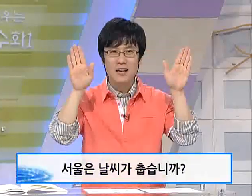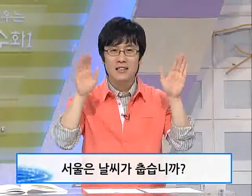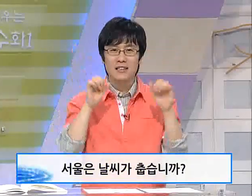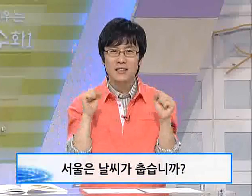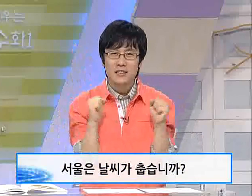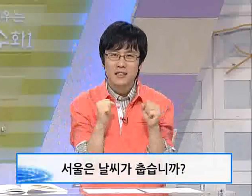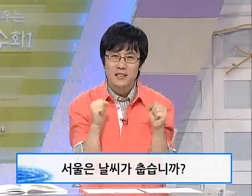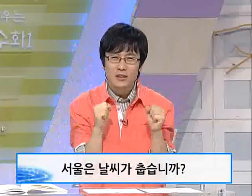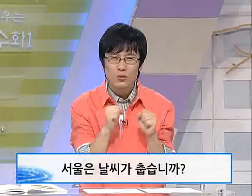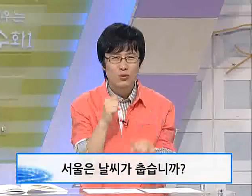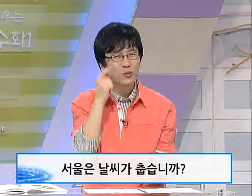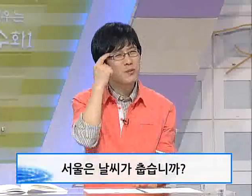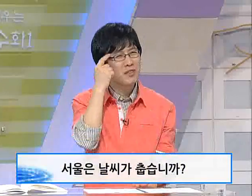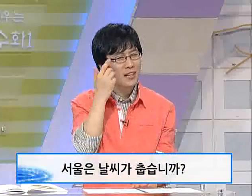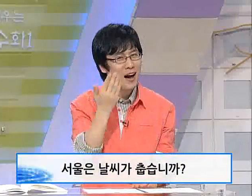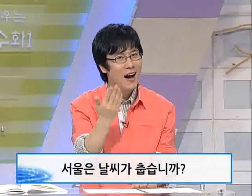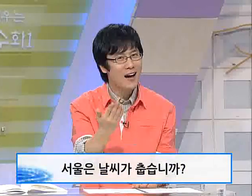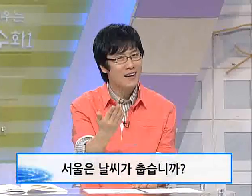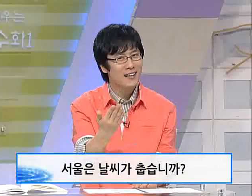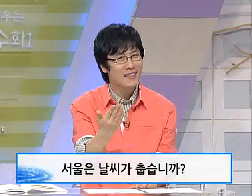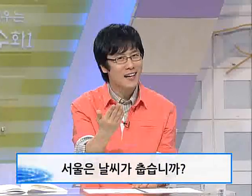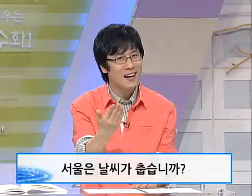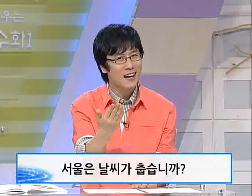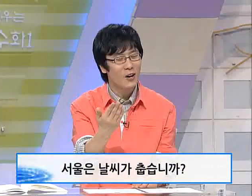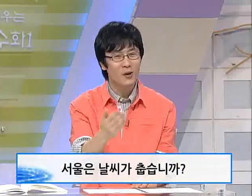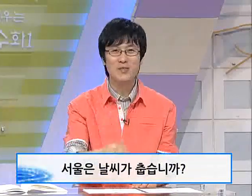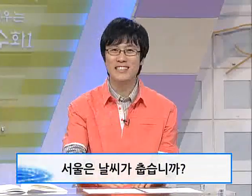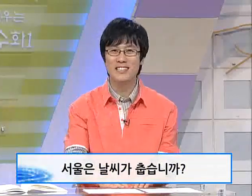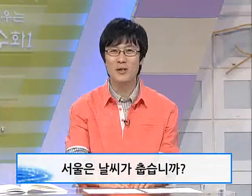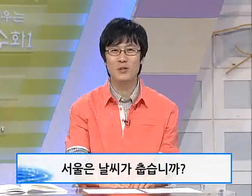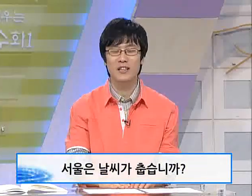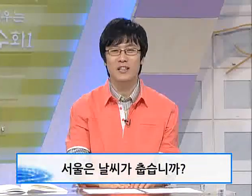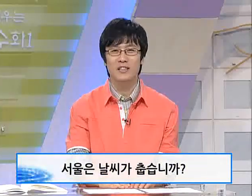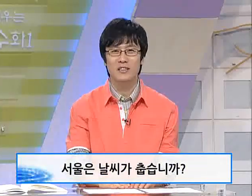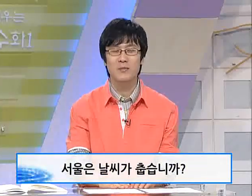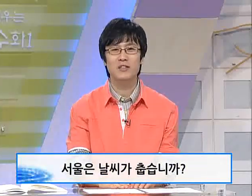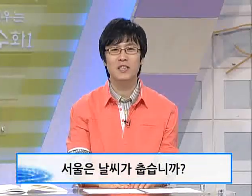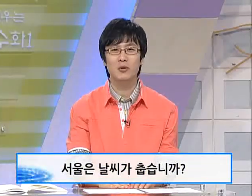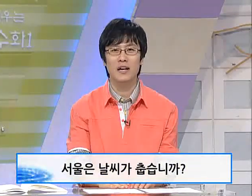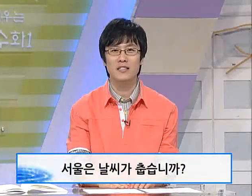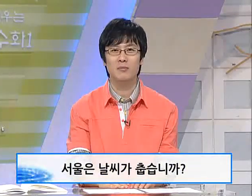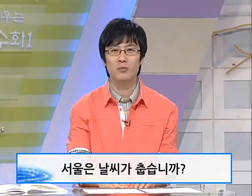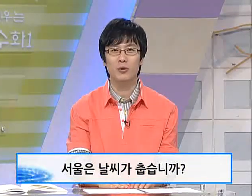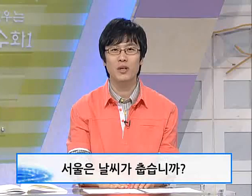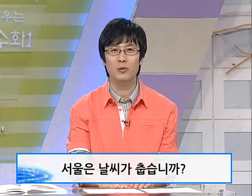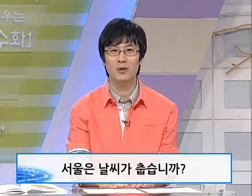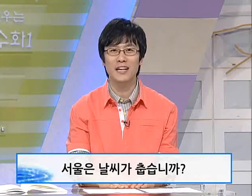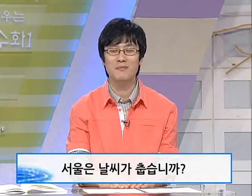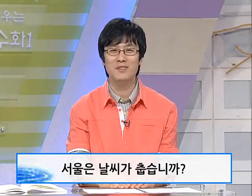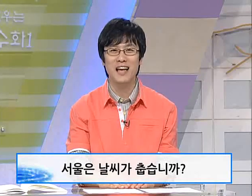춥습니까? 자, 어렵지 않으시죠? 우리 임혜 선생님과 같이 한 번 표현해 보도록 하겠습니다.